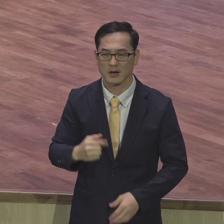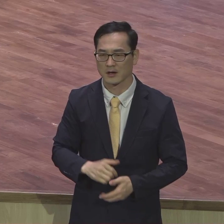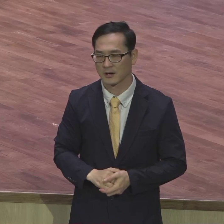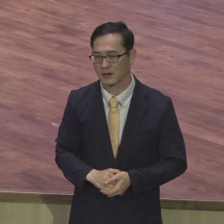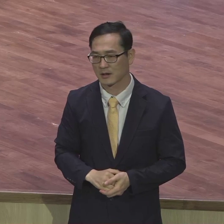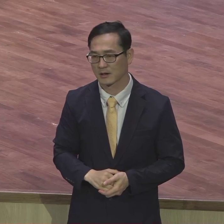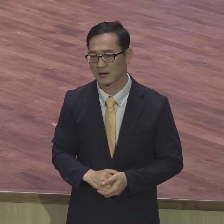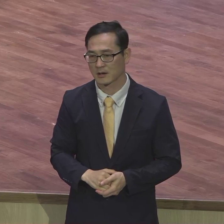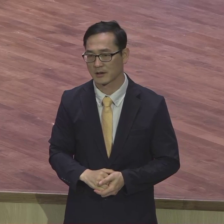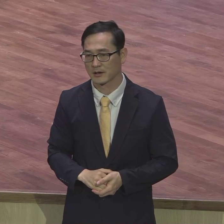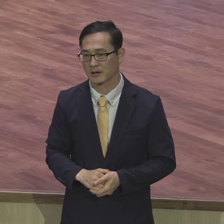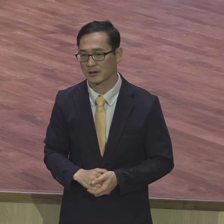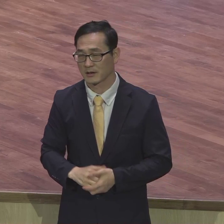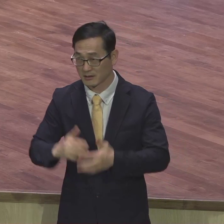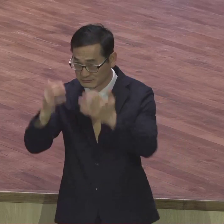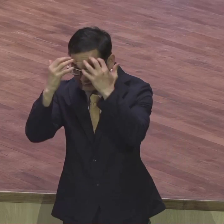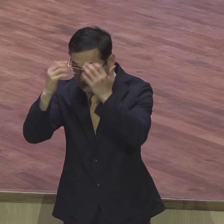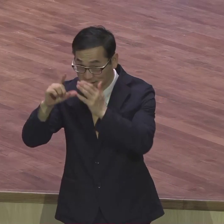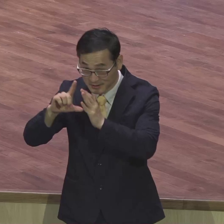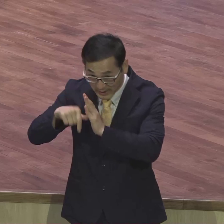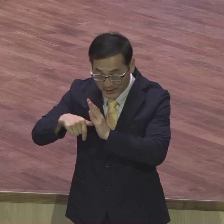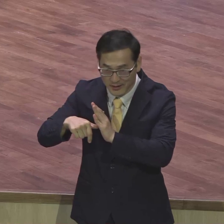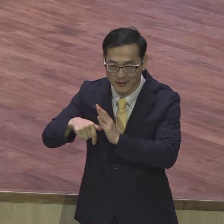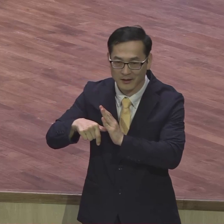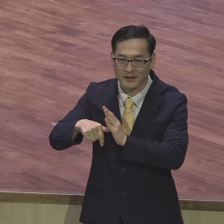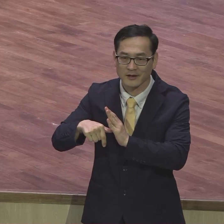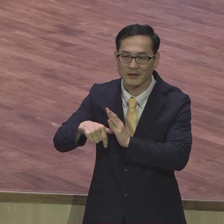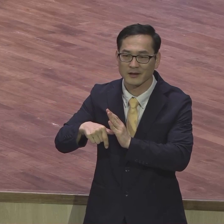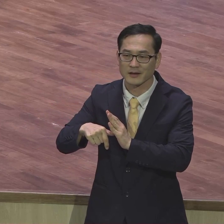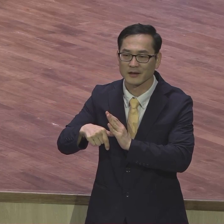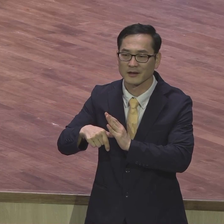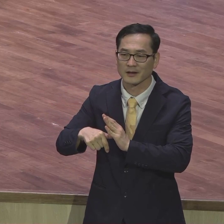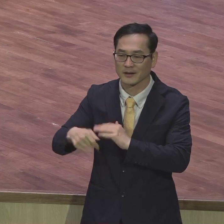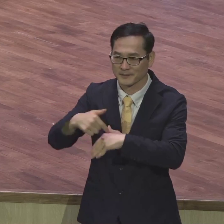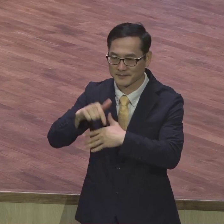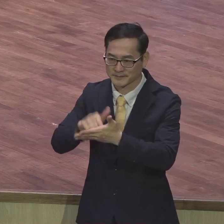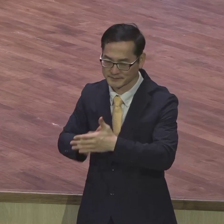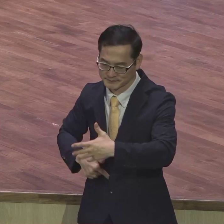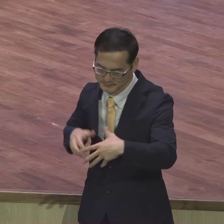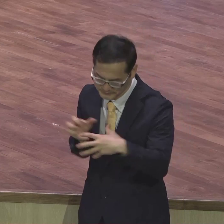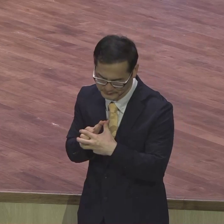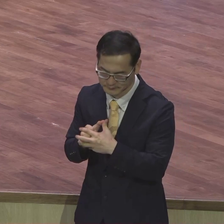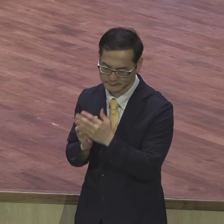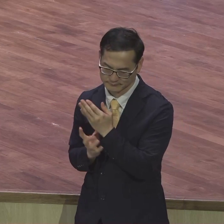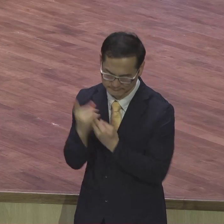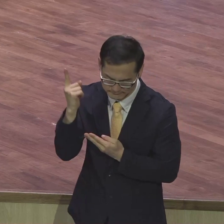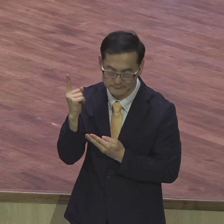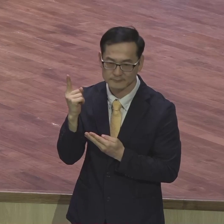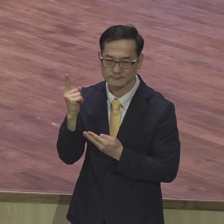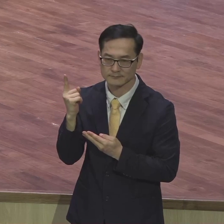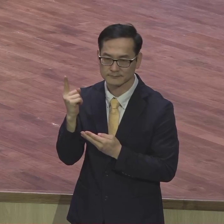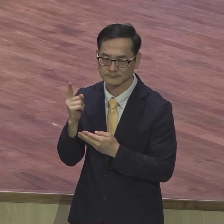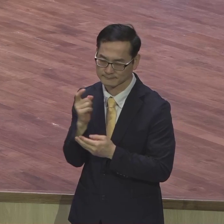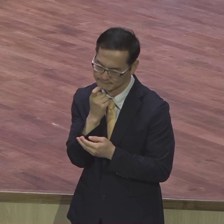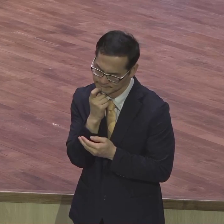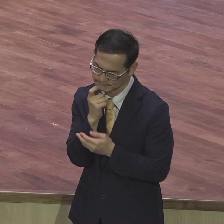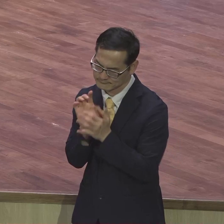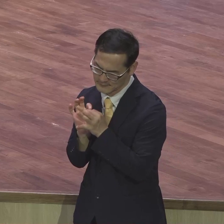풍랑 속에서도 우리는 변함없이 일심 전심 지속으로 언약의 여정을 가야